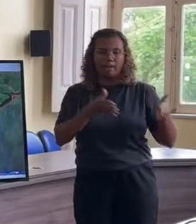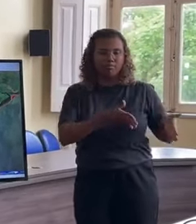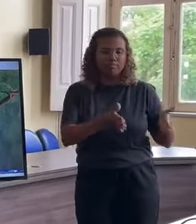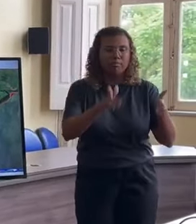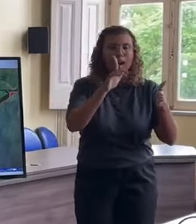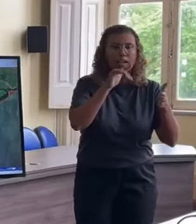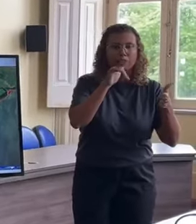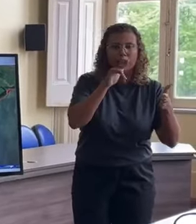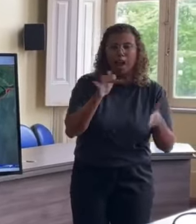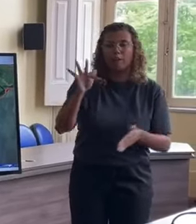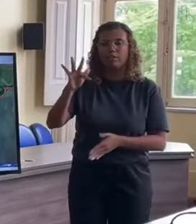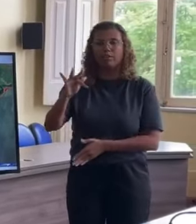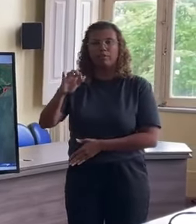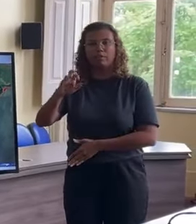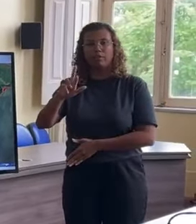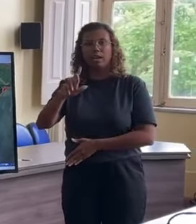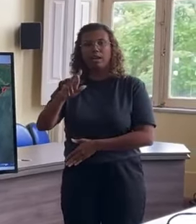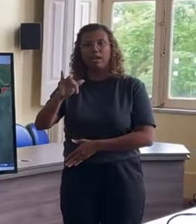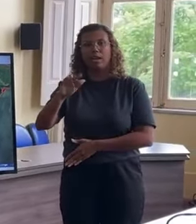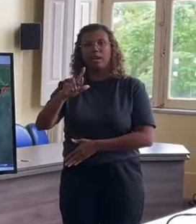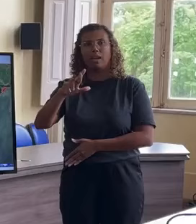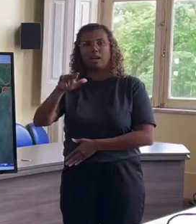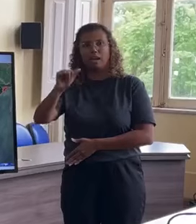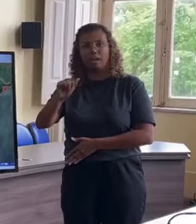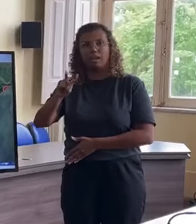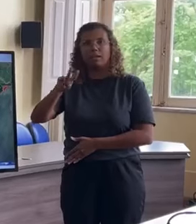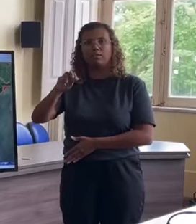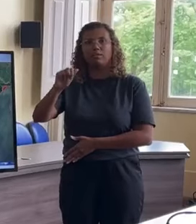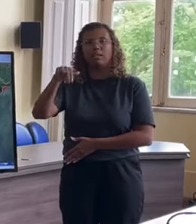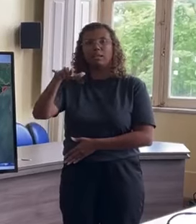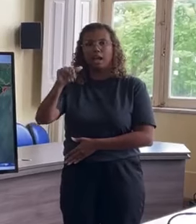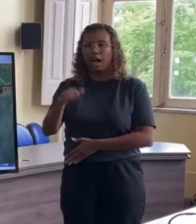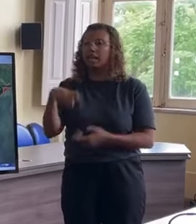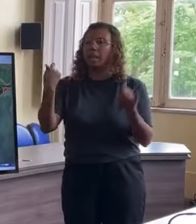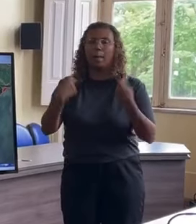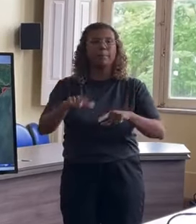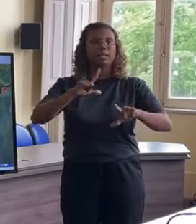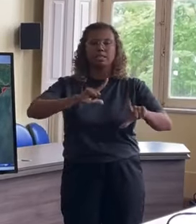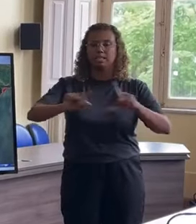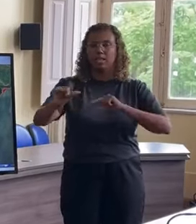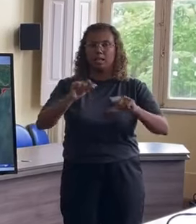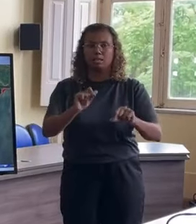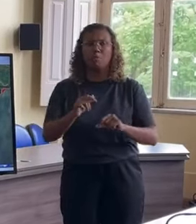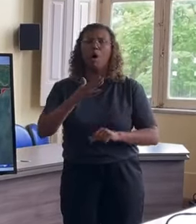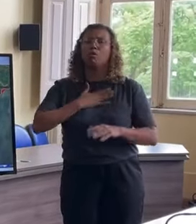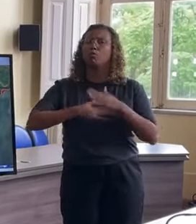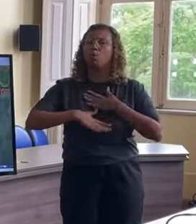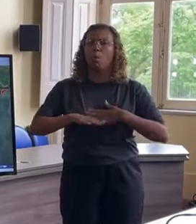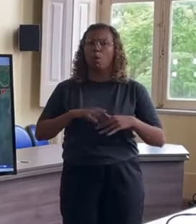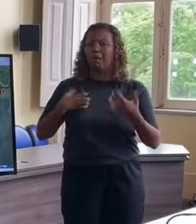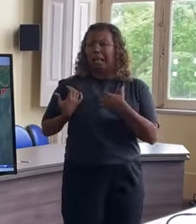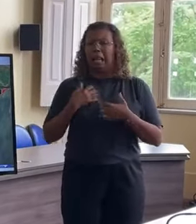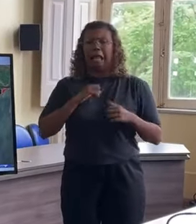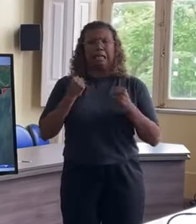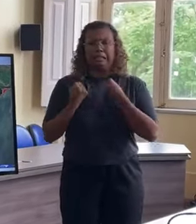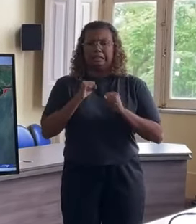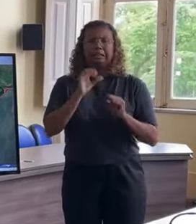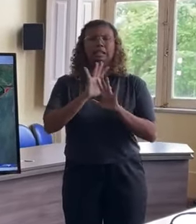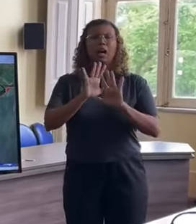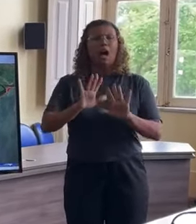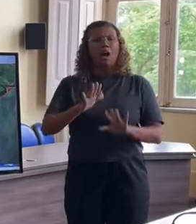Gonçalo, deve ser evacuada, como eu disse, com tranquilidade, sem desespero,